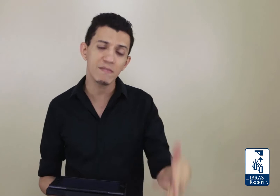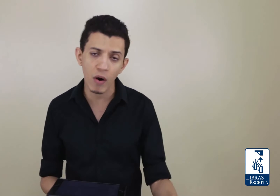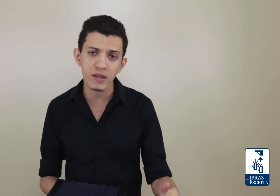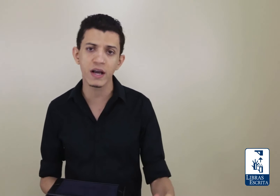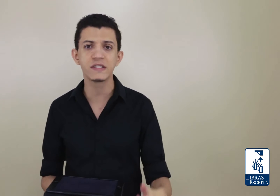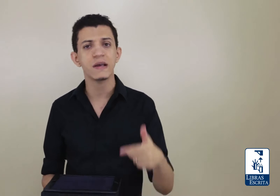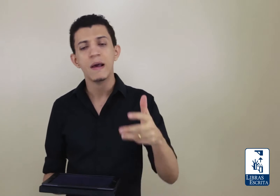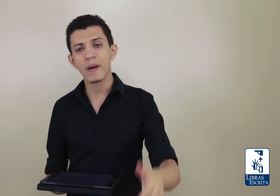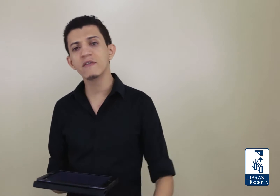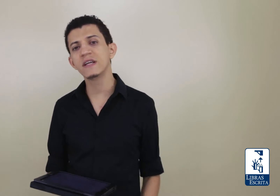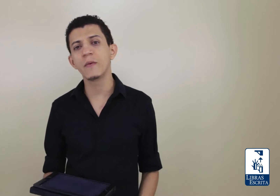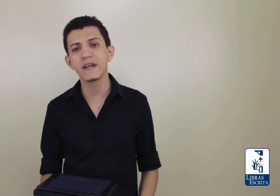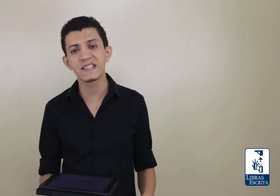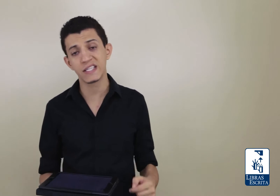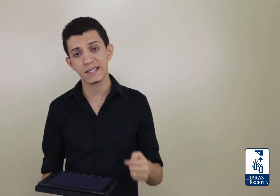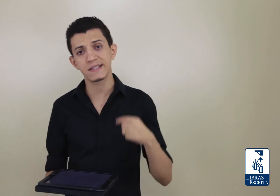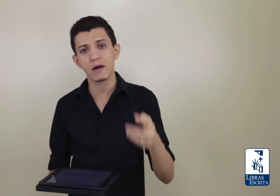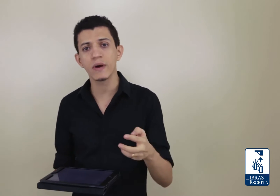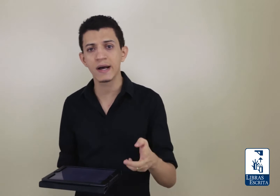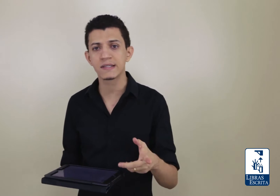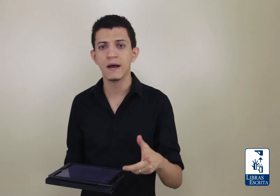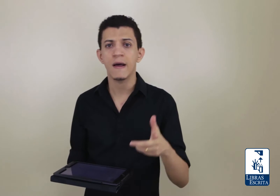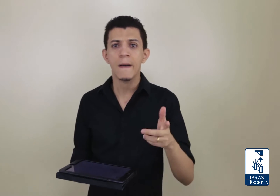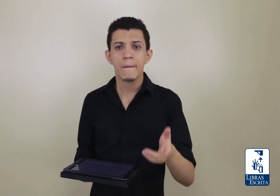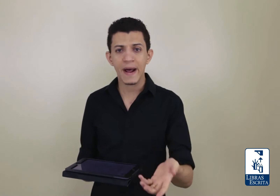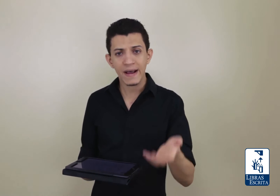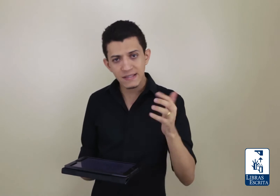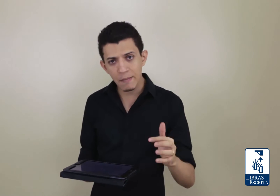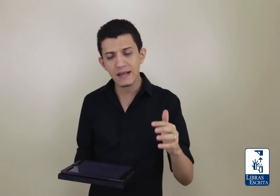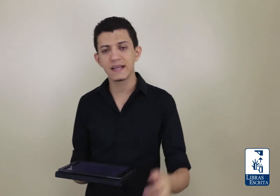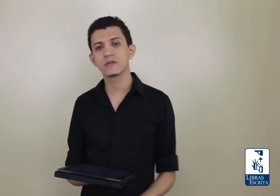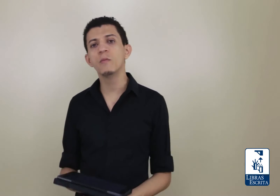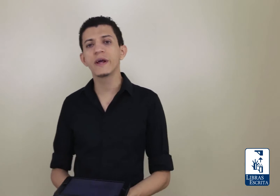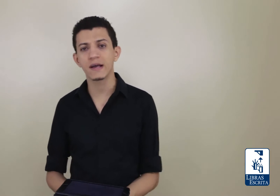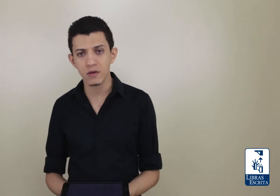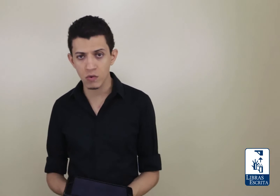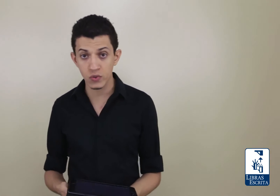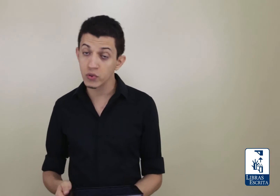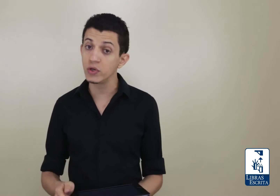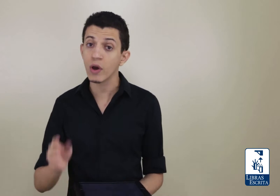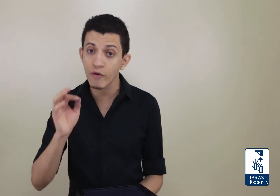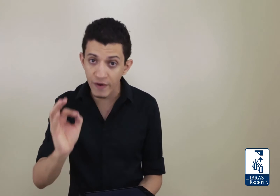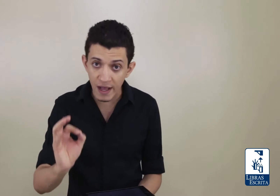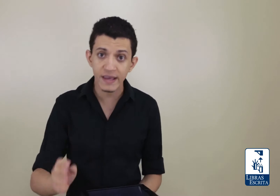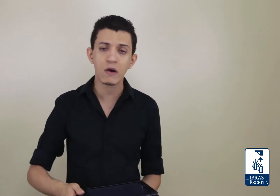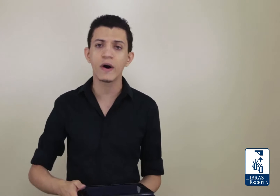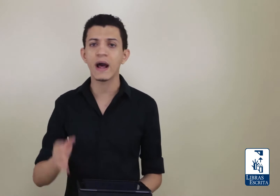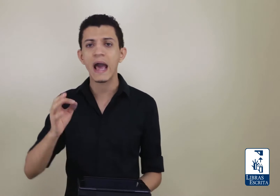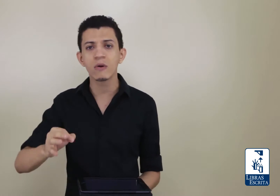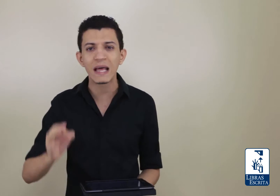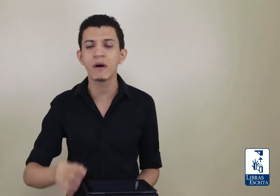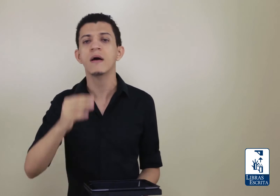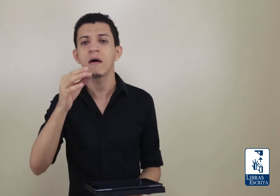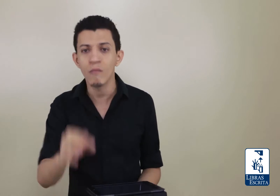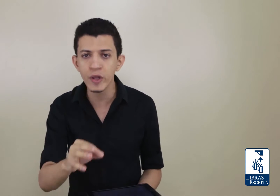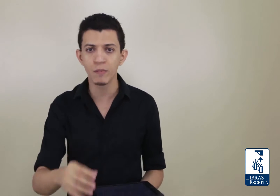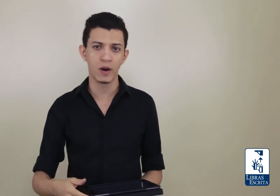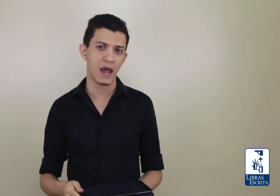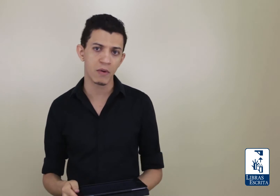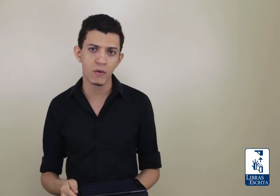importante para você poder sentir essa segurança para estabelecer essa comunicação com os estudos. E o que eu vou falar aqui agora é um tema muito polêmico.